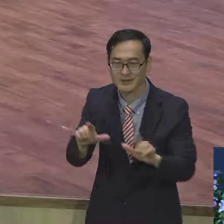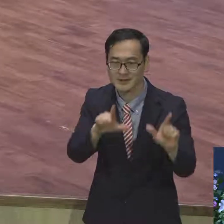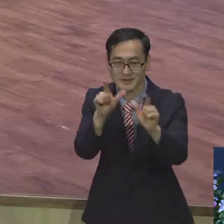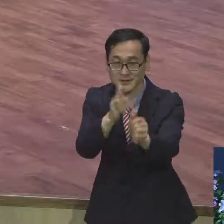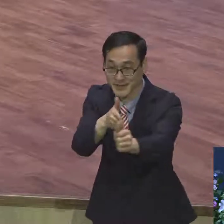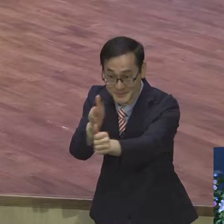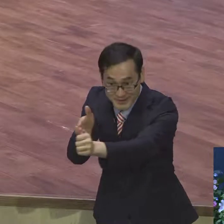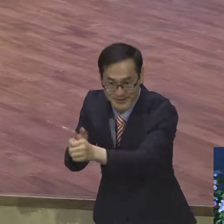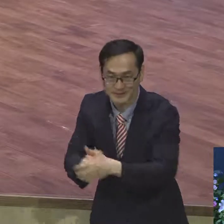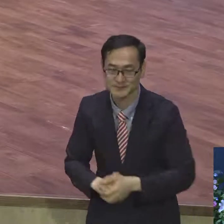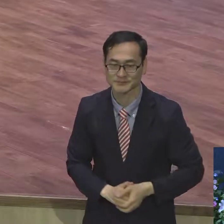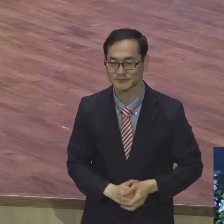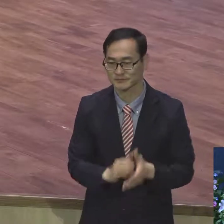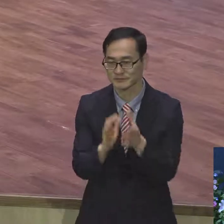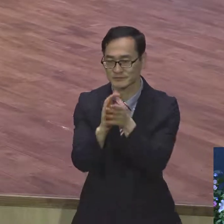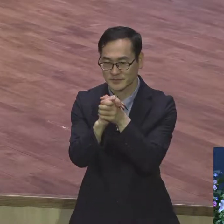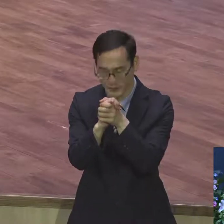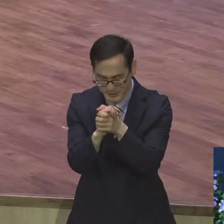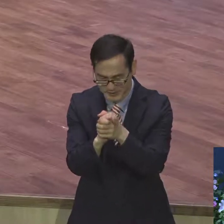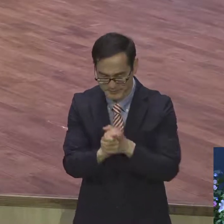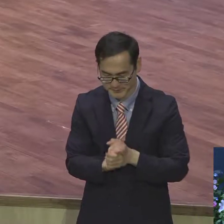아버지 아버지 하나님 예원계승도 참으로